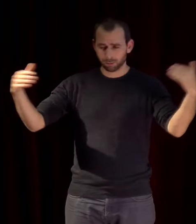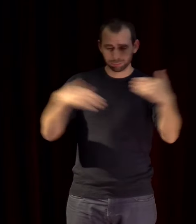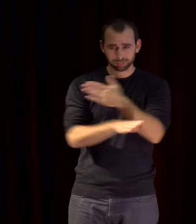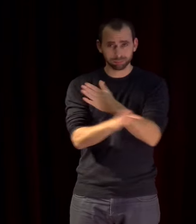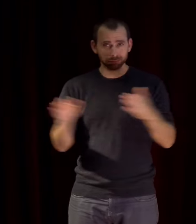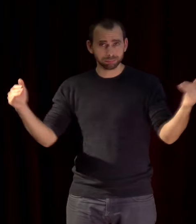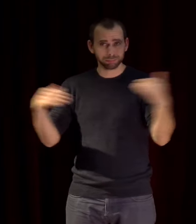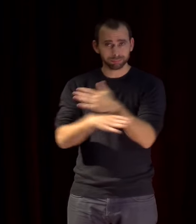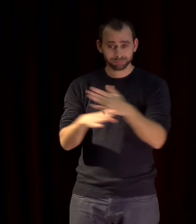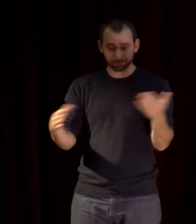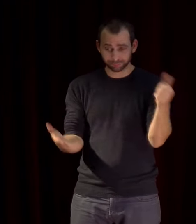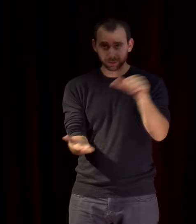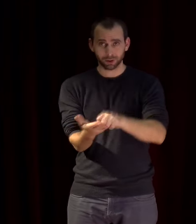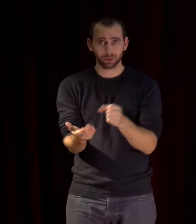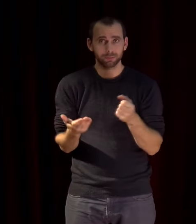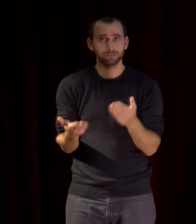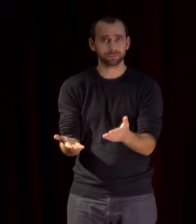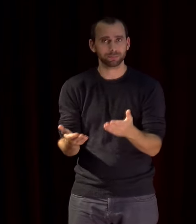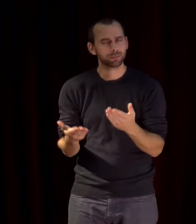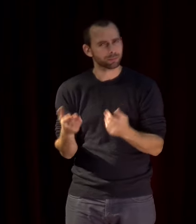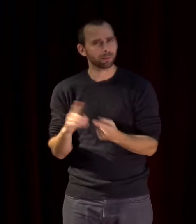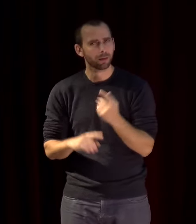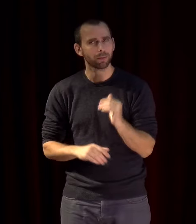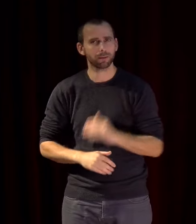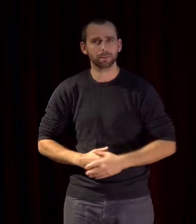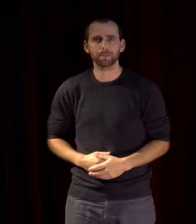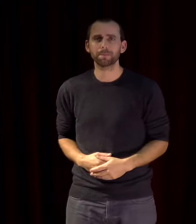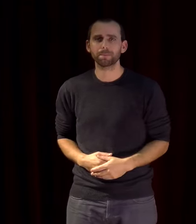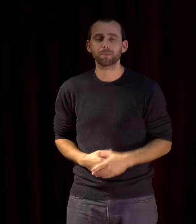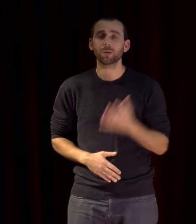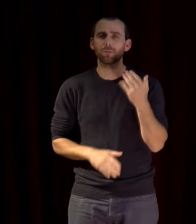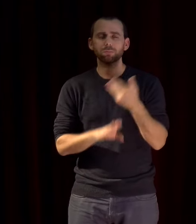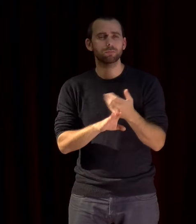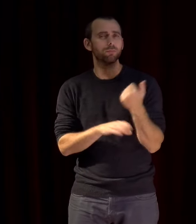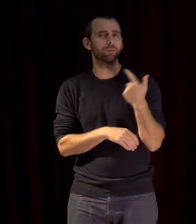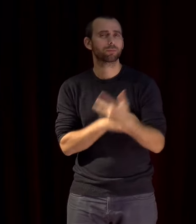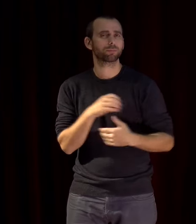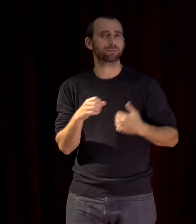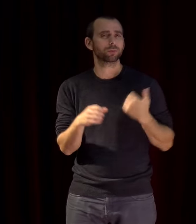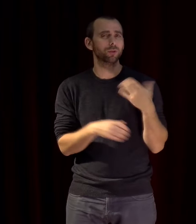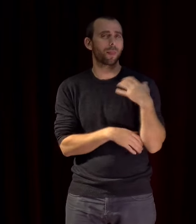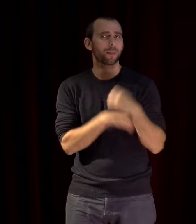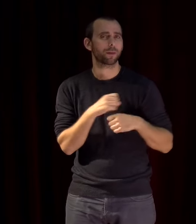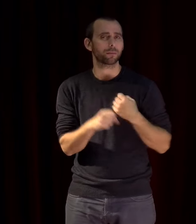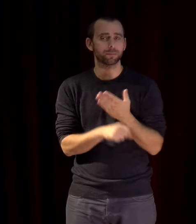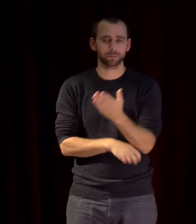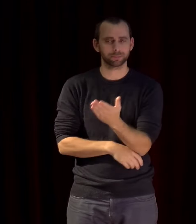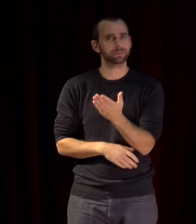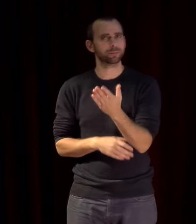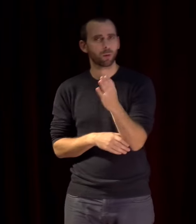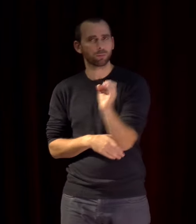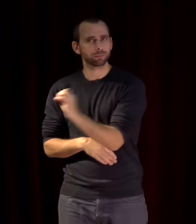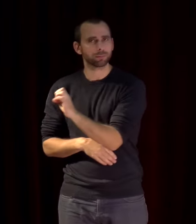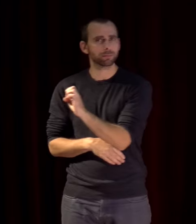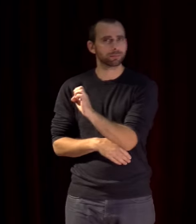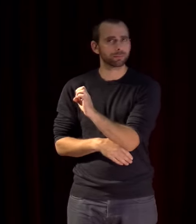pendant des centaines d'années cette mer entre l'Orient et l'Occident a été un espace clos où